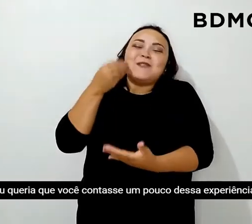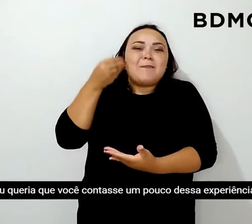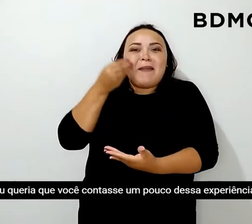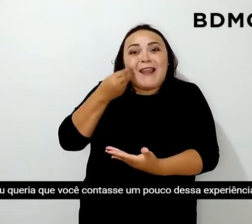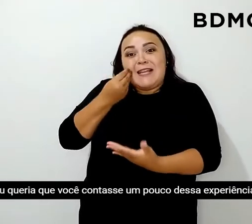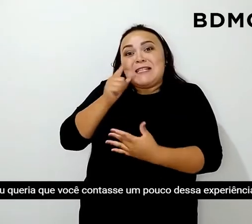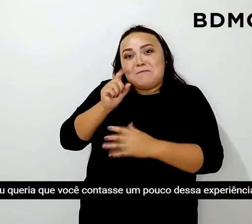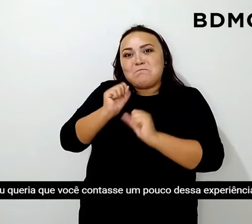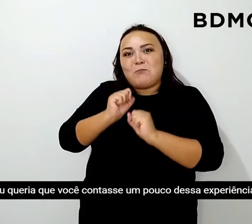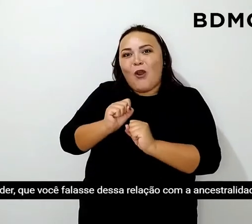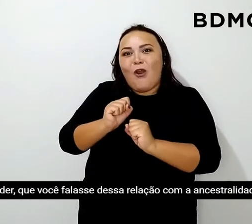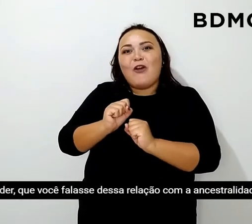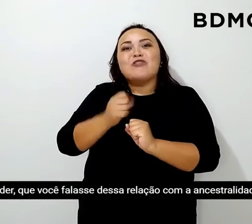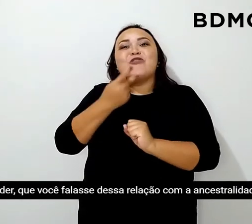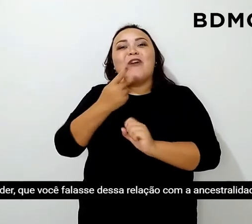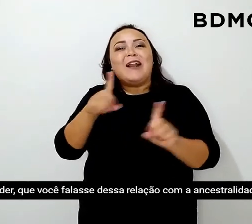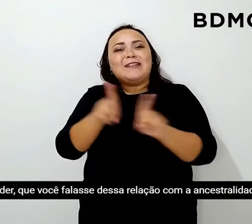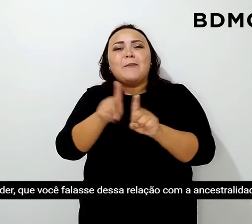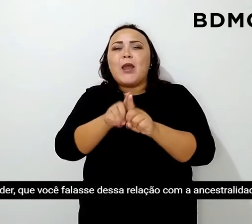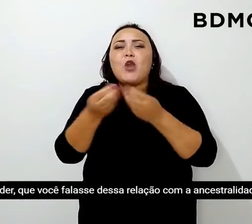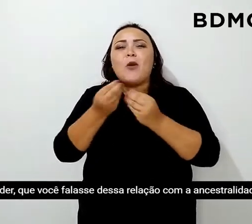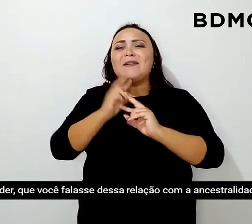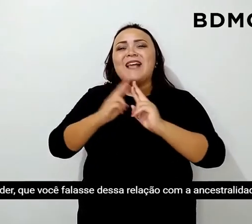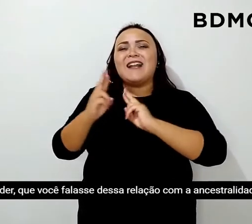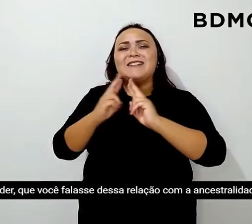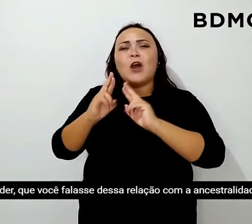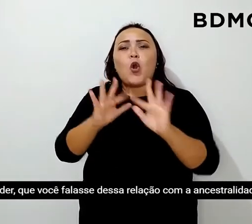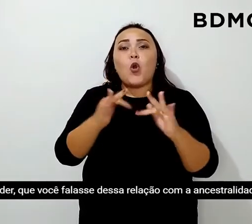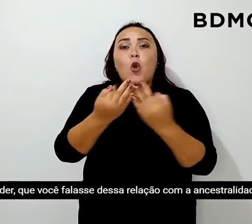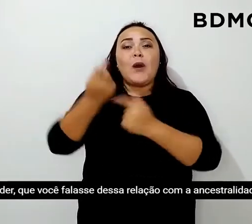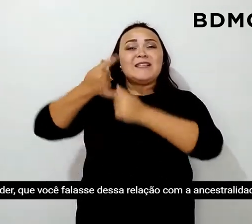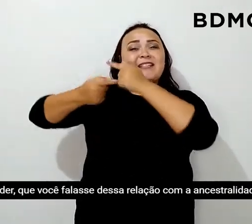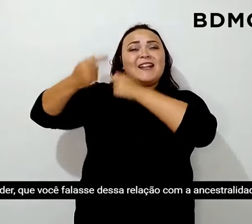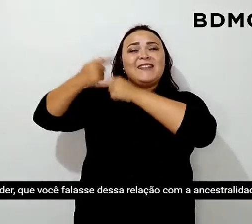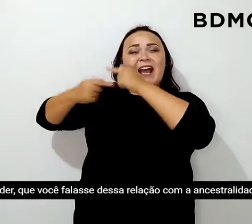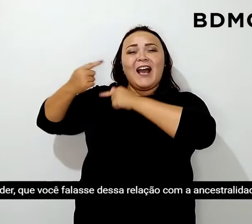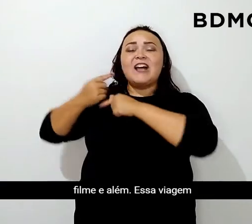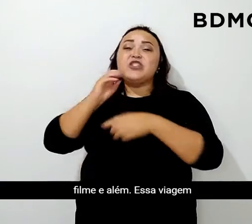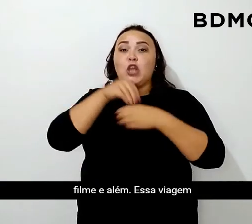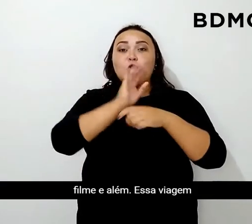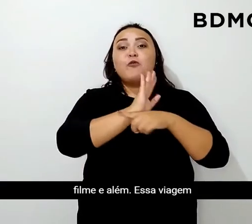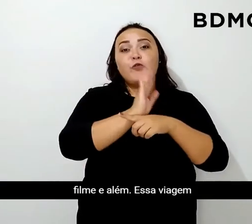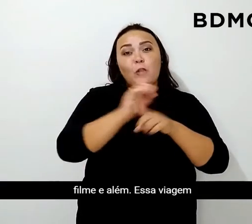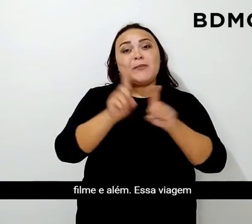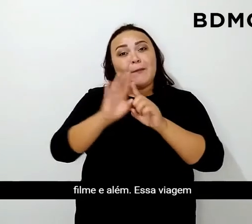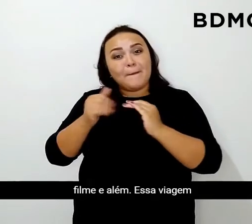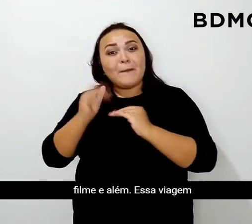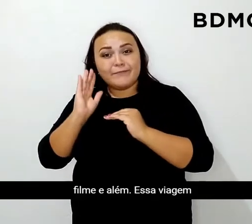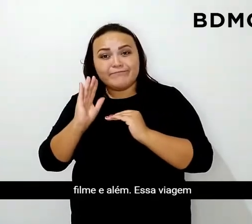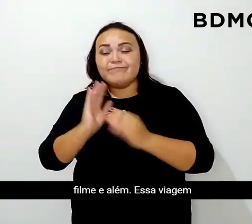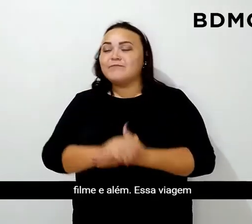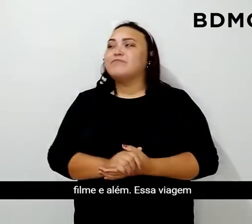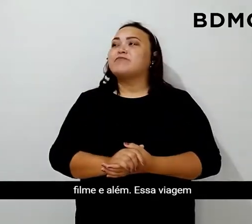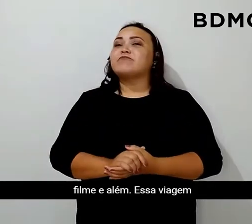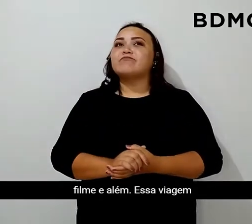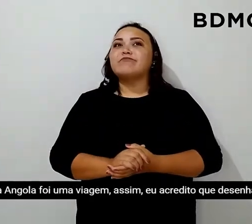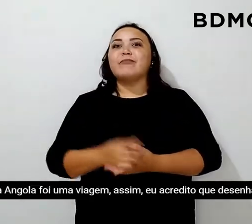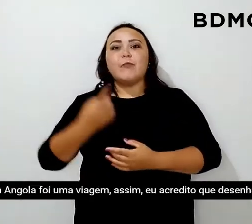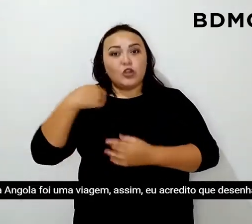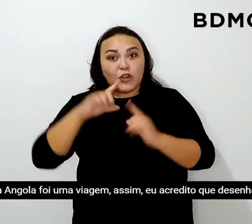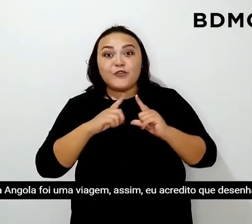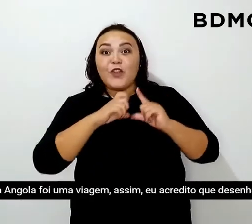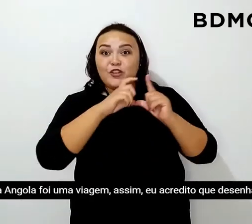pouco dessa experiência, se puder, que você falasse dessa relação com a ancestralidade no filme e além. Essa viagem